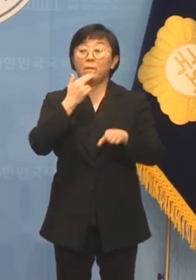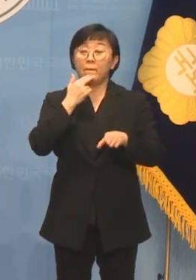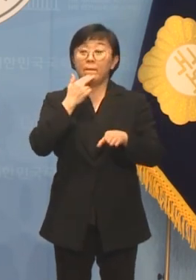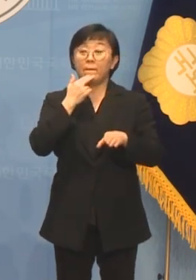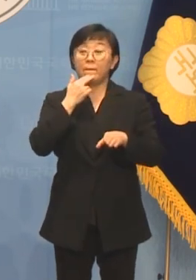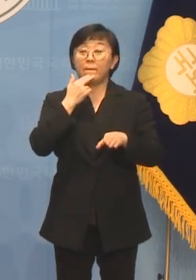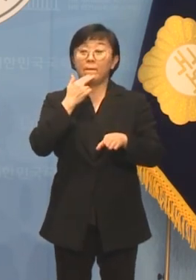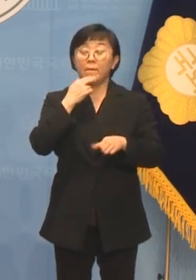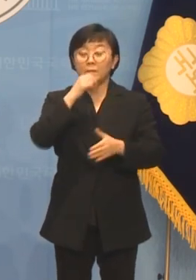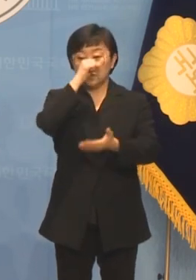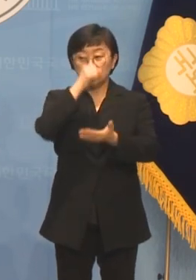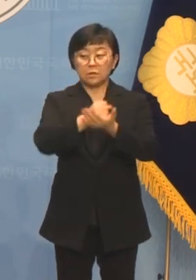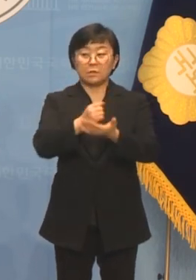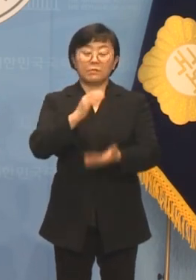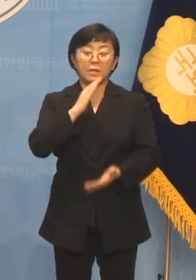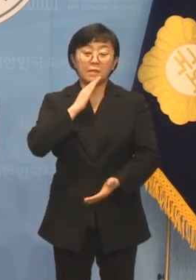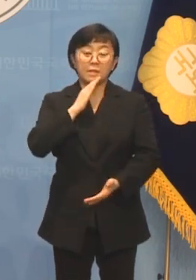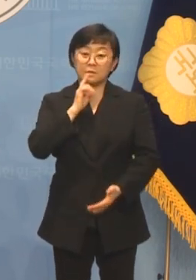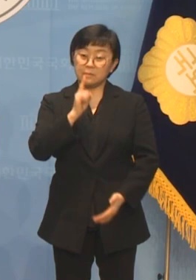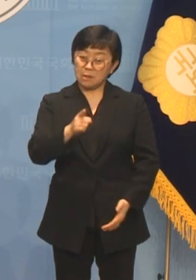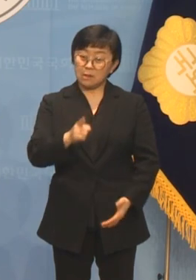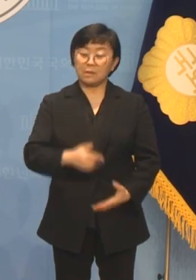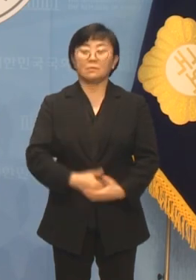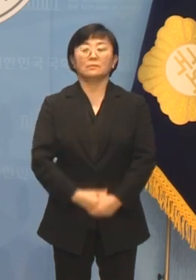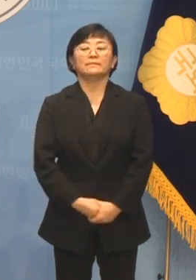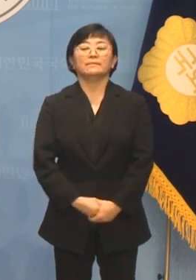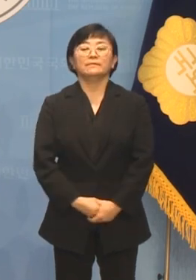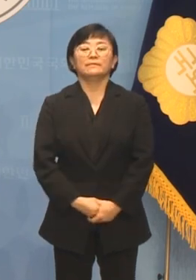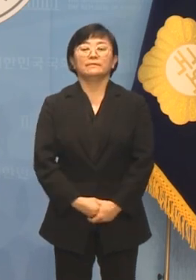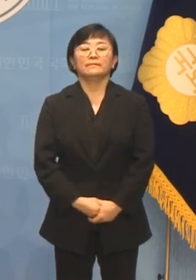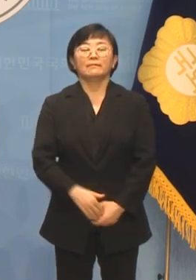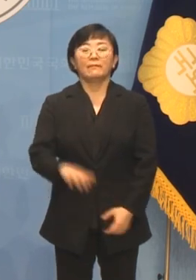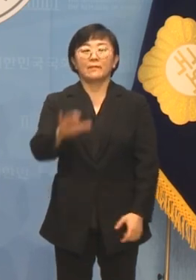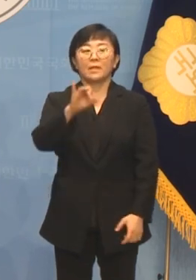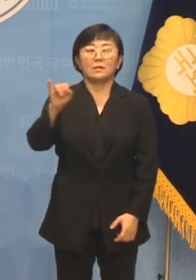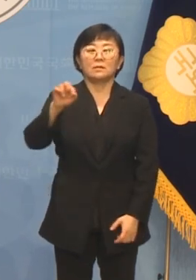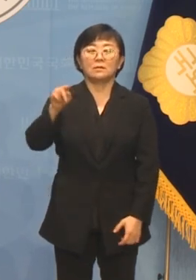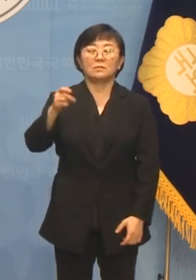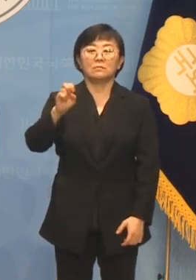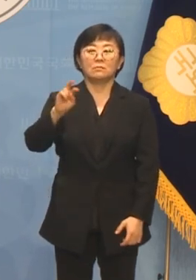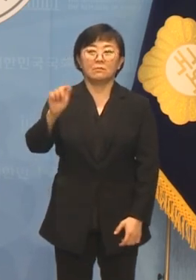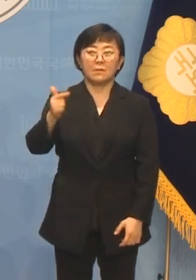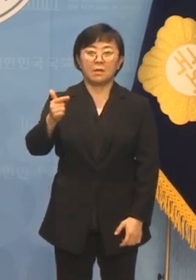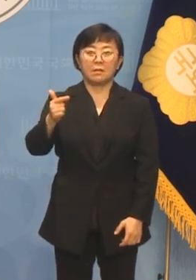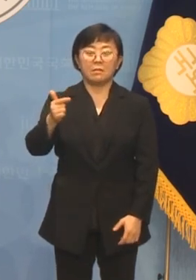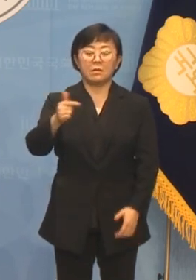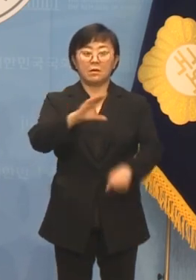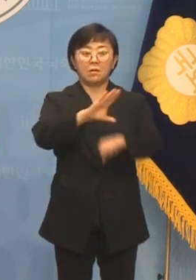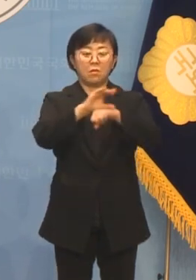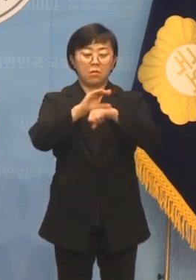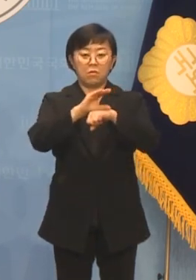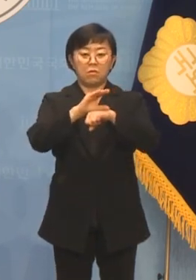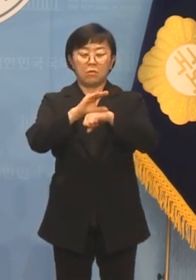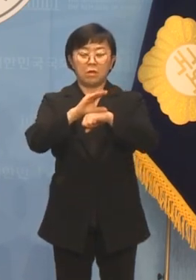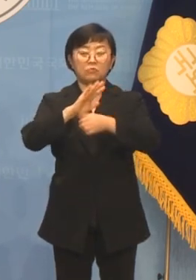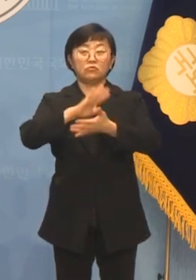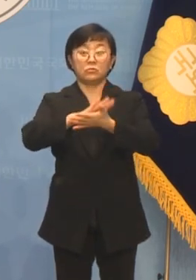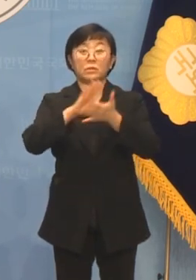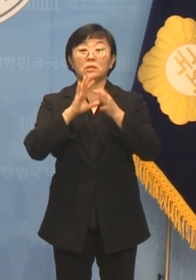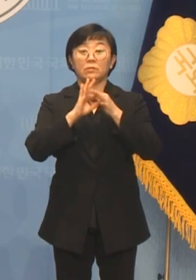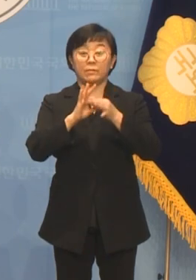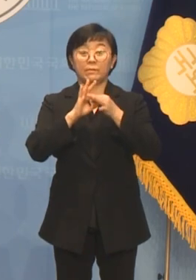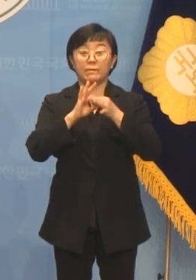정상적인 나라입니까? 이승만 대통령은 언론과 출판을 통해